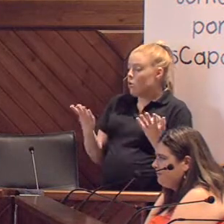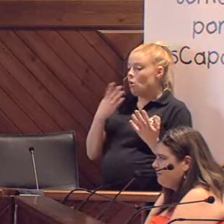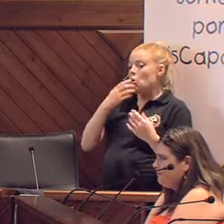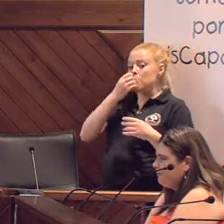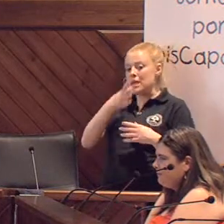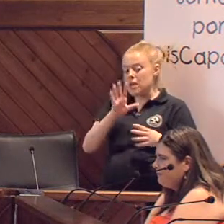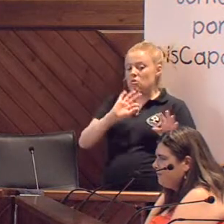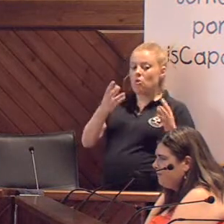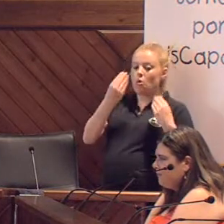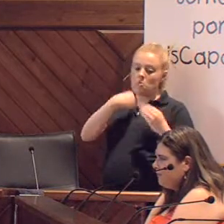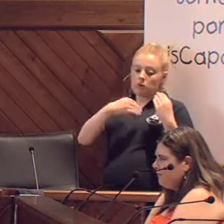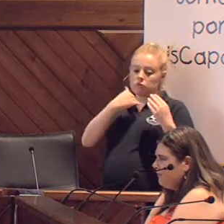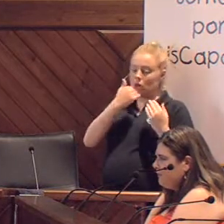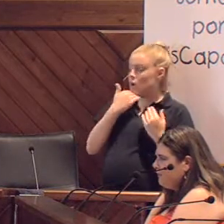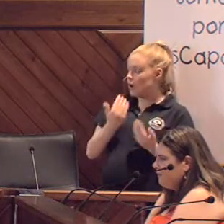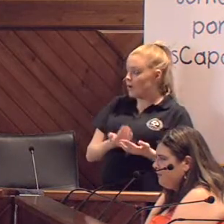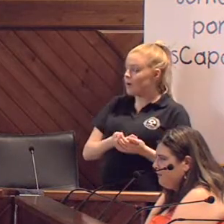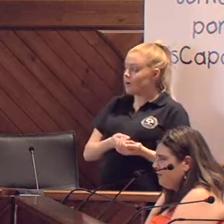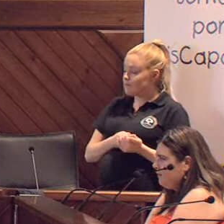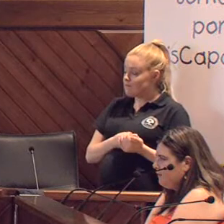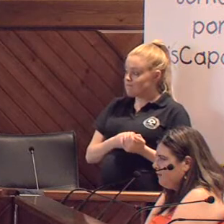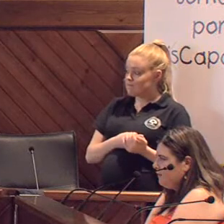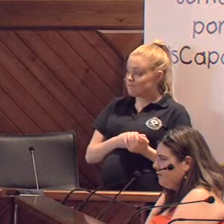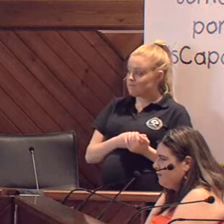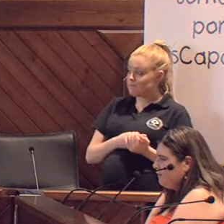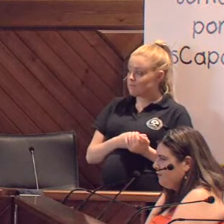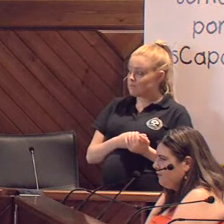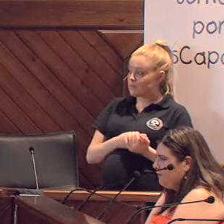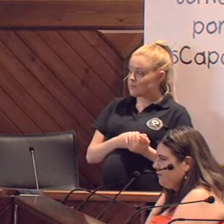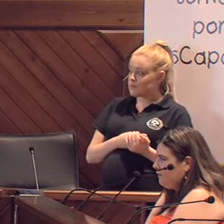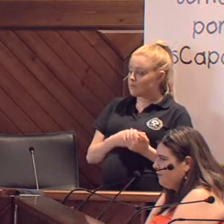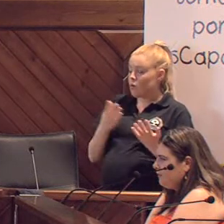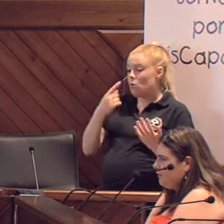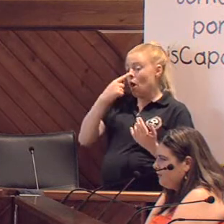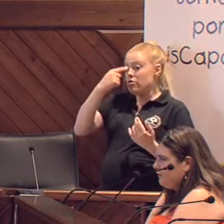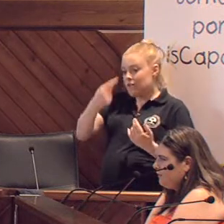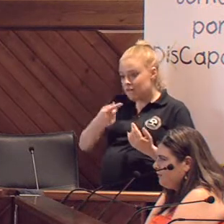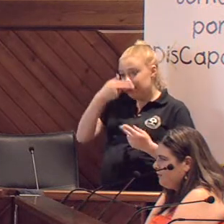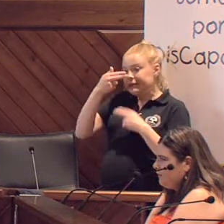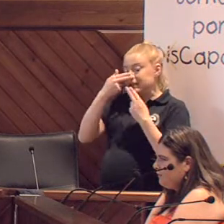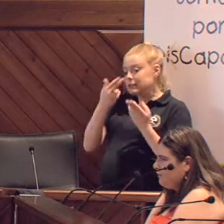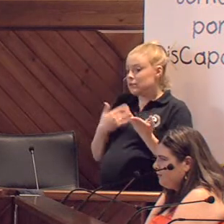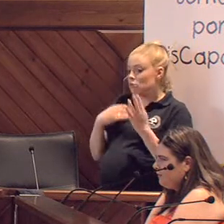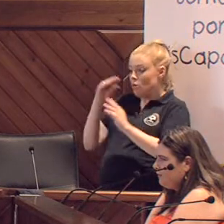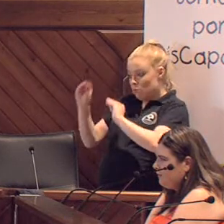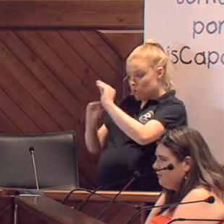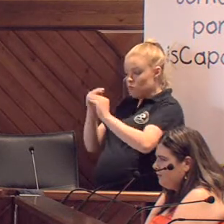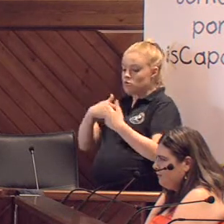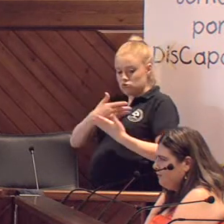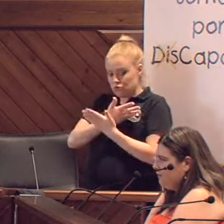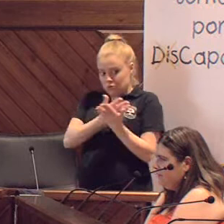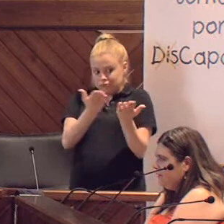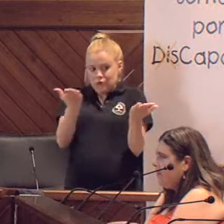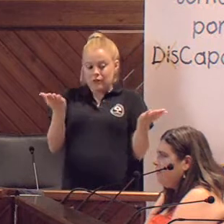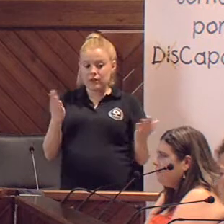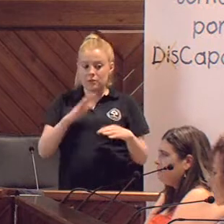algo, que nos tengáis como… si queréis saber algo el año que viene os interesa, lo que sea, pues que nos ponemos a vuestra disposición.